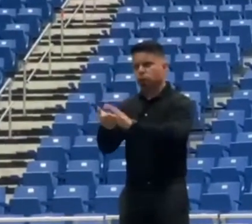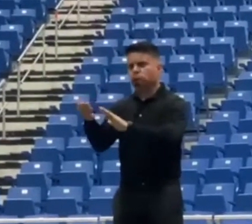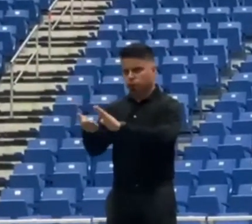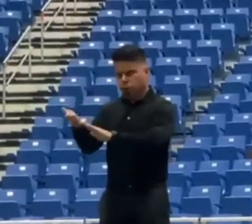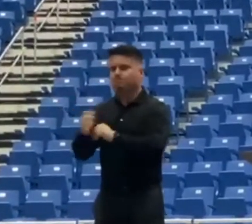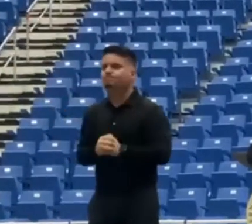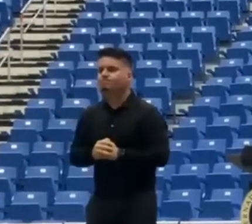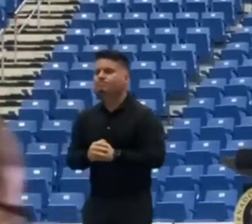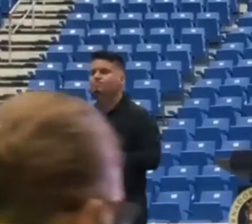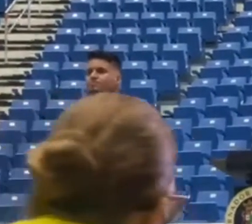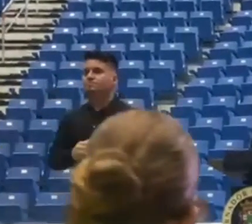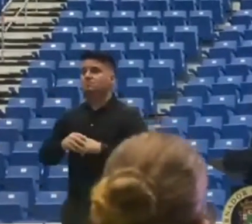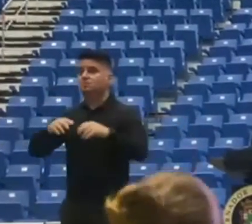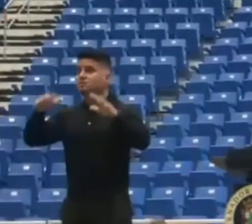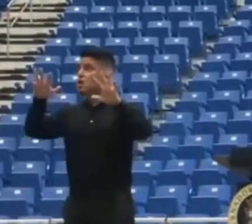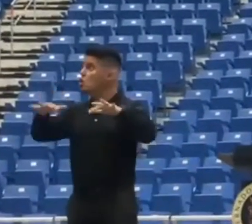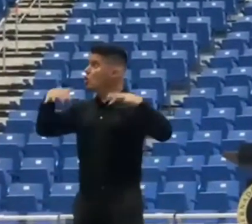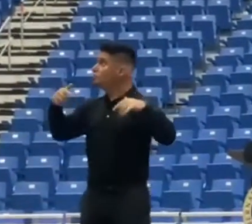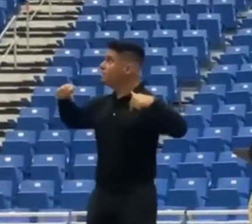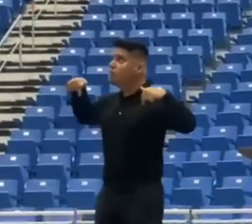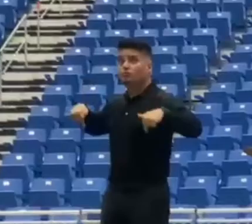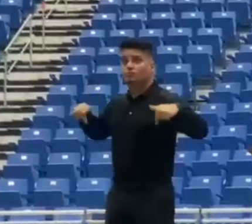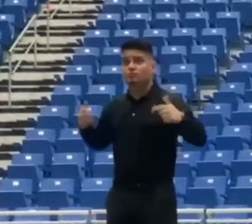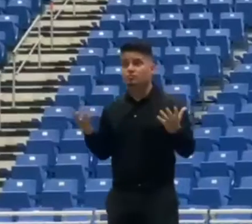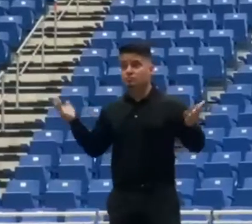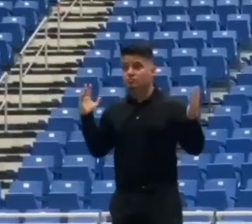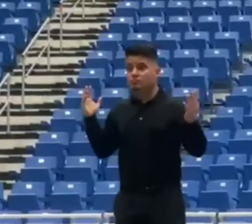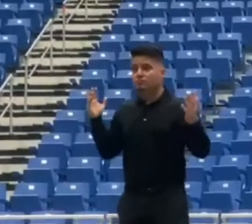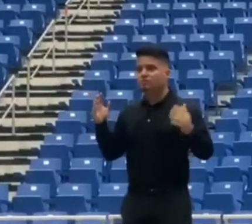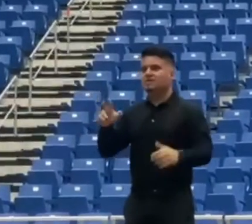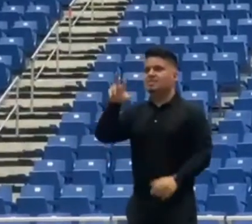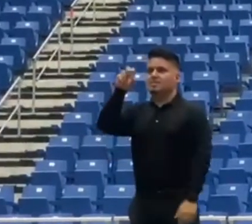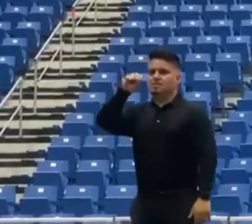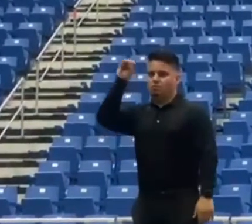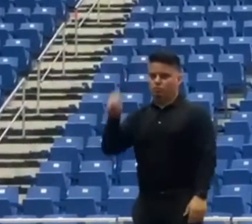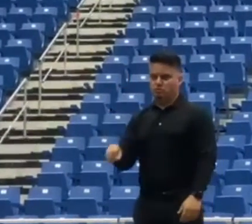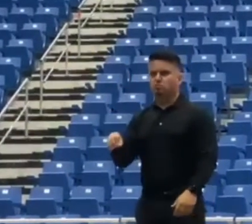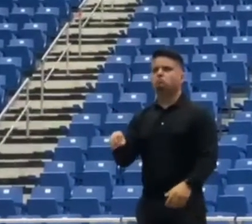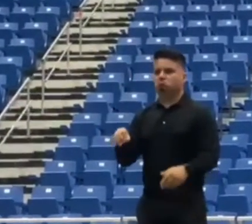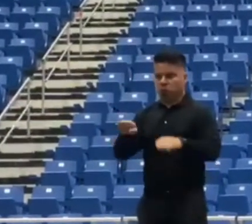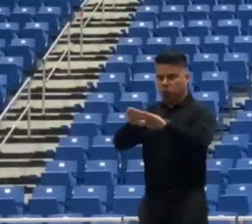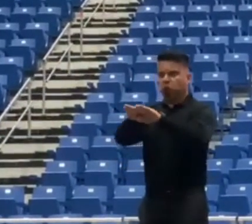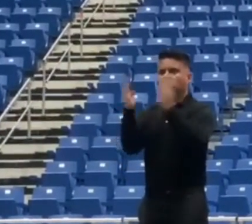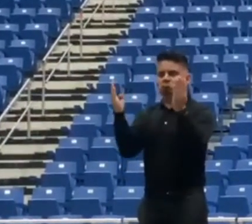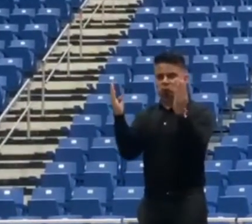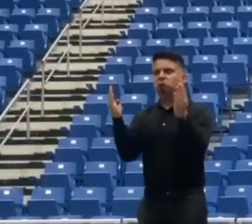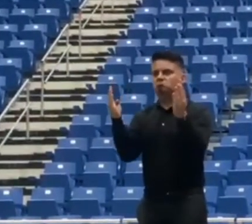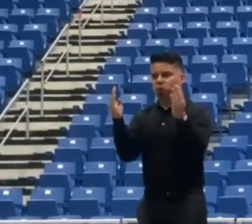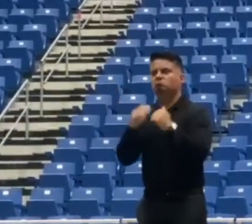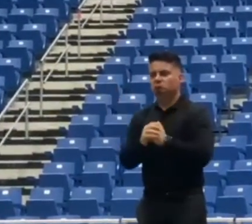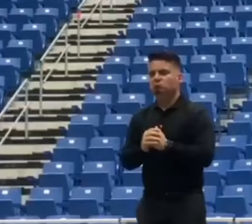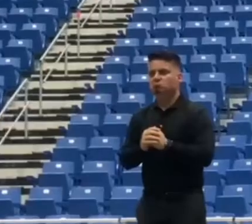coliseos, pero con una ocupación máxima de 30% de la capacidad de la facilidad y se le